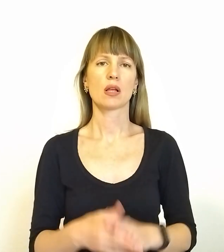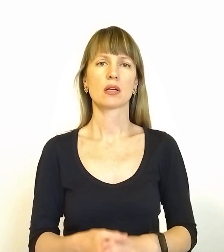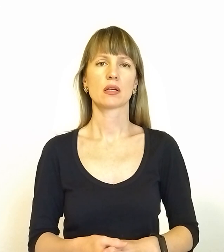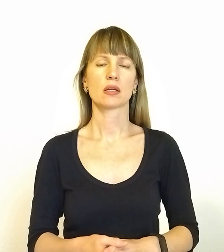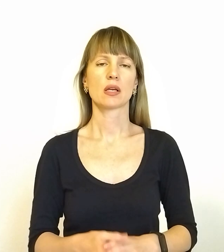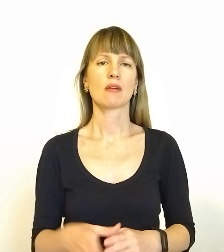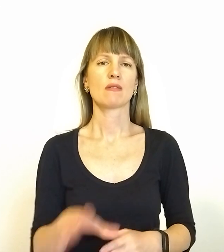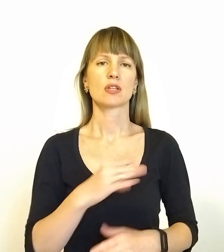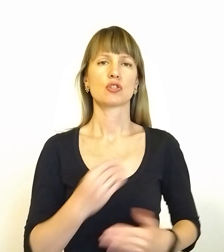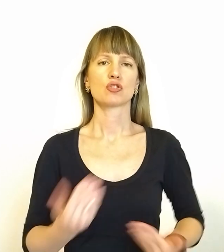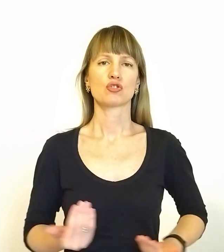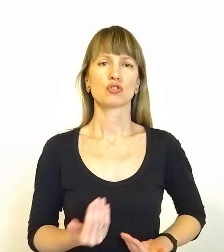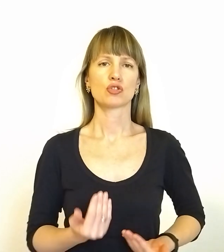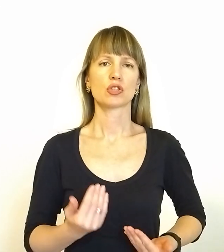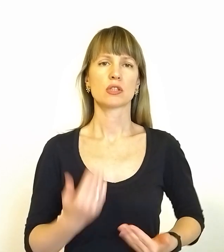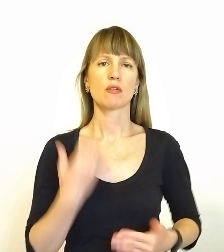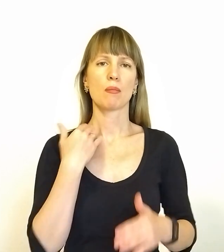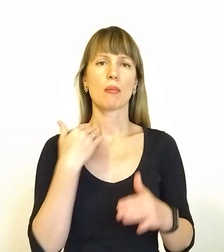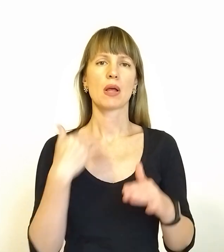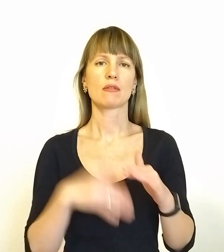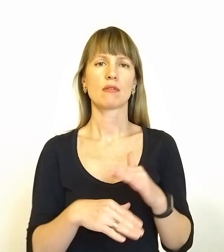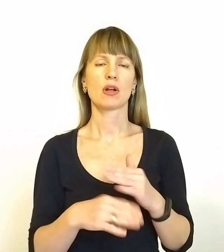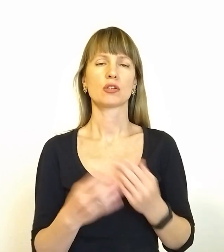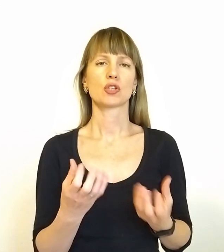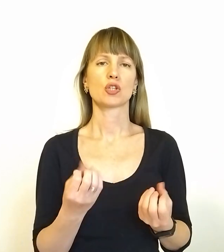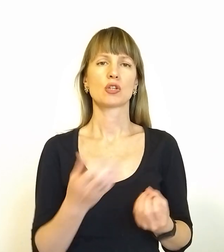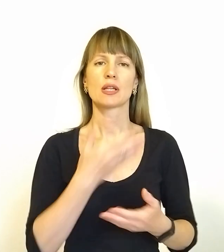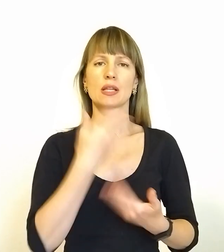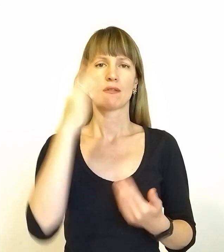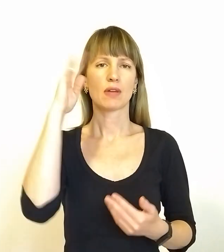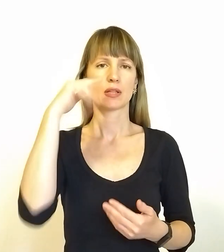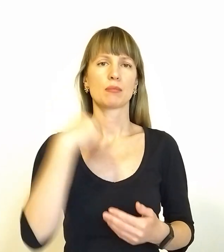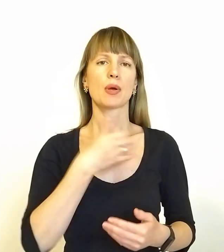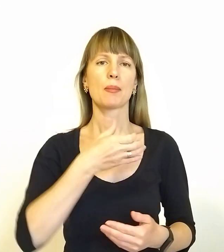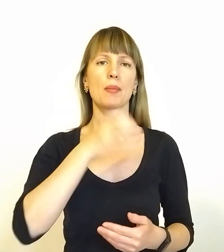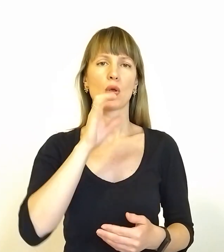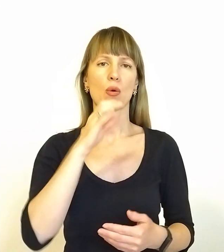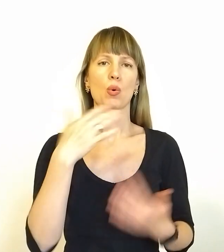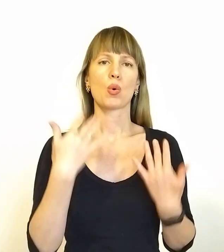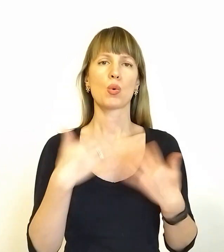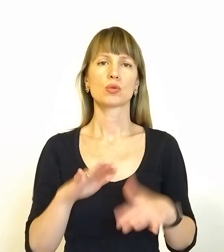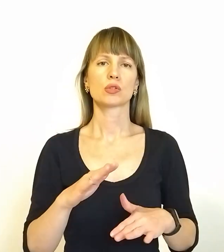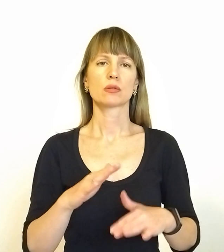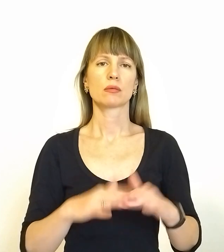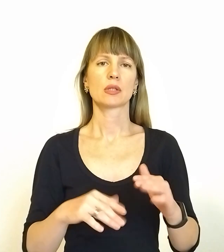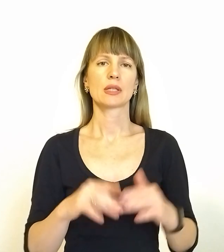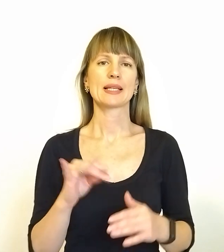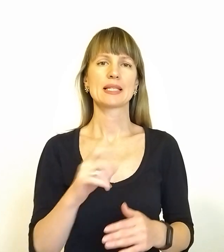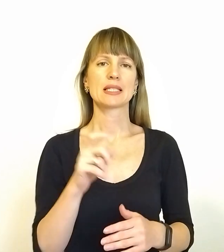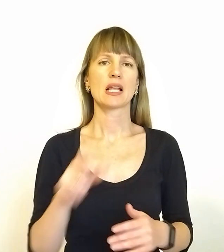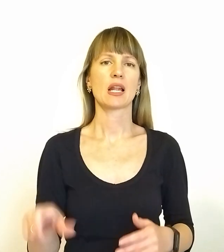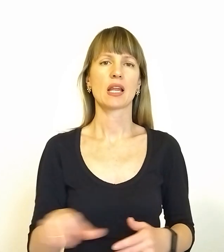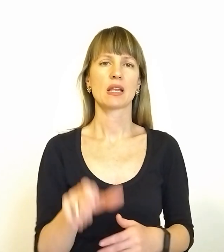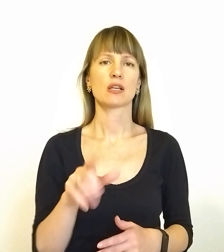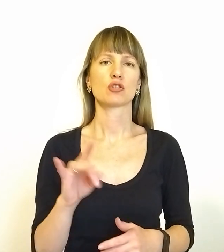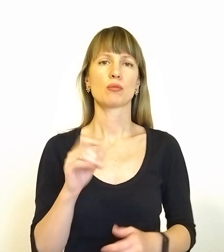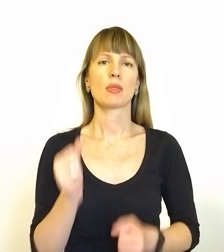То есть вся жизнь проходит в подвале. Кроме того, що немає води, ми п'ємо вже практично її з реки. І щоб добіжати до